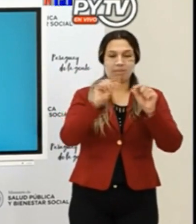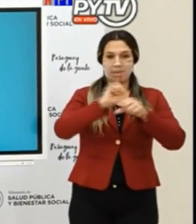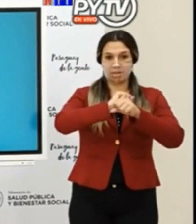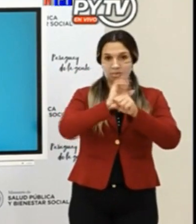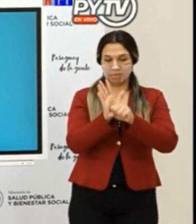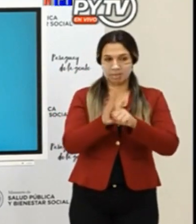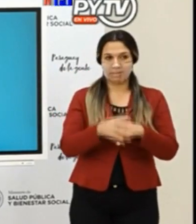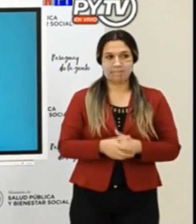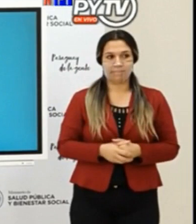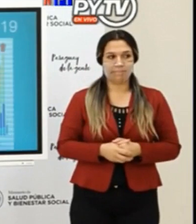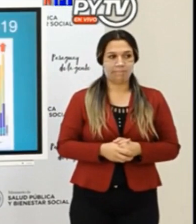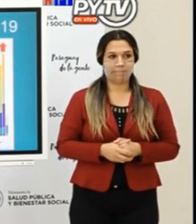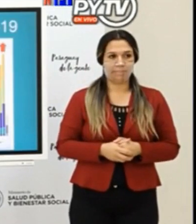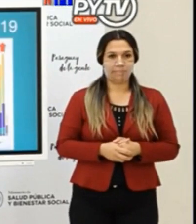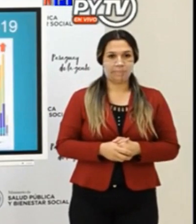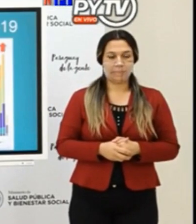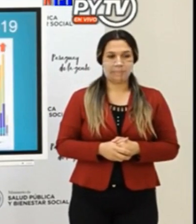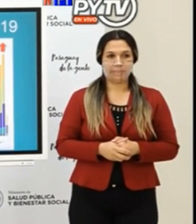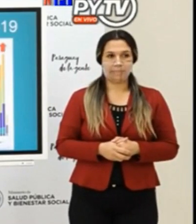Siguiente.